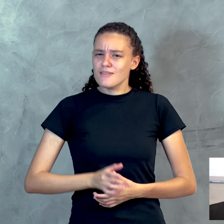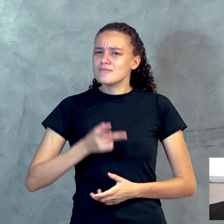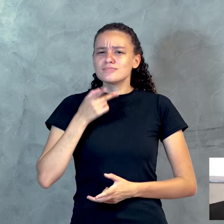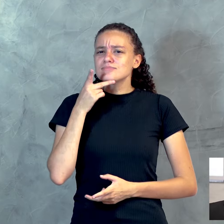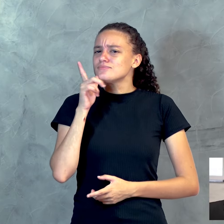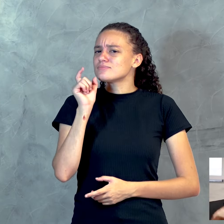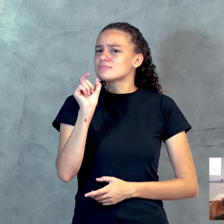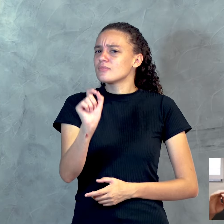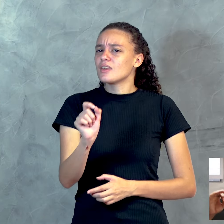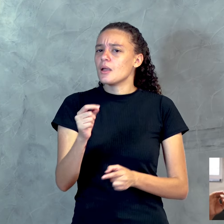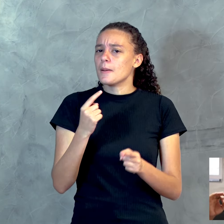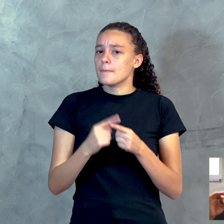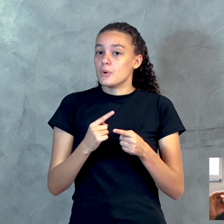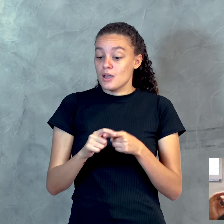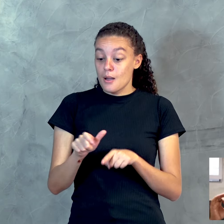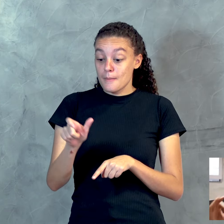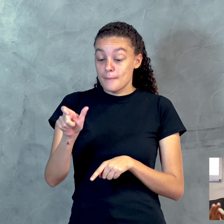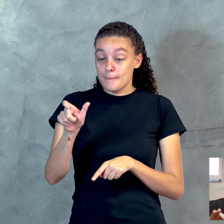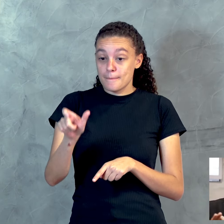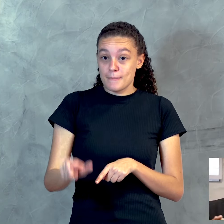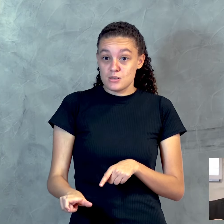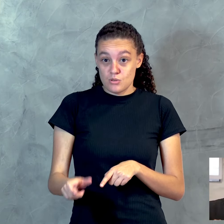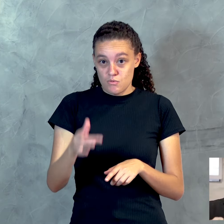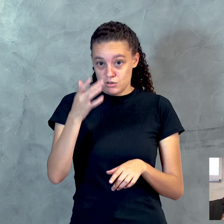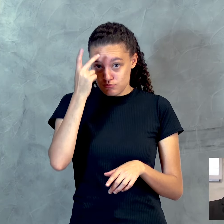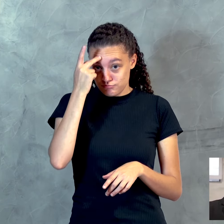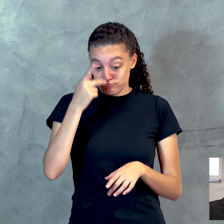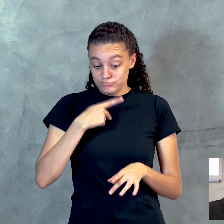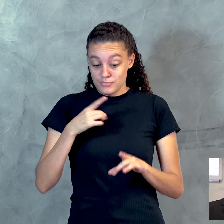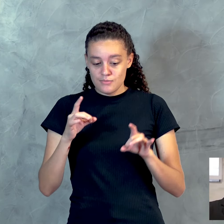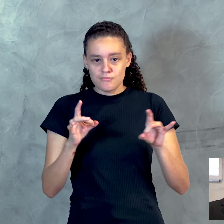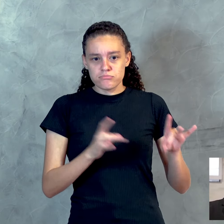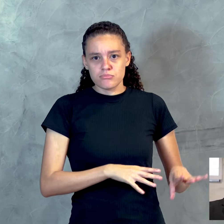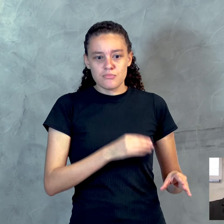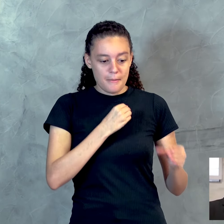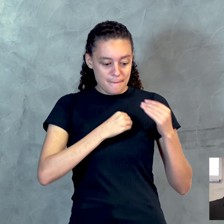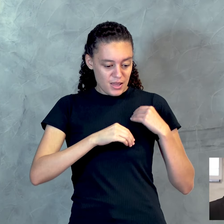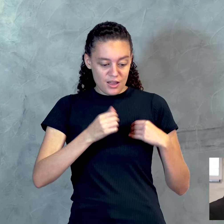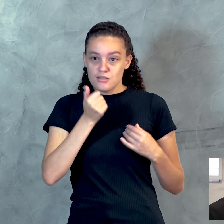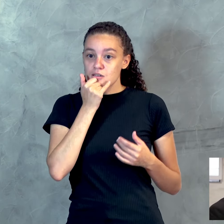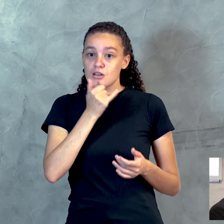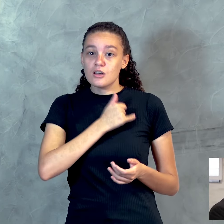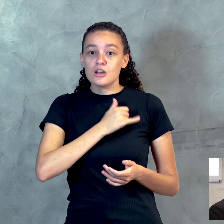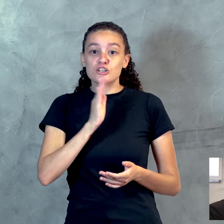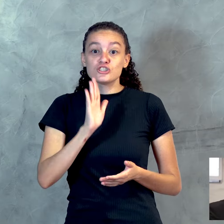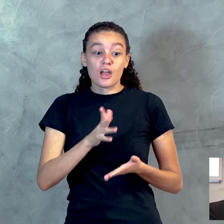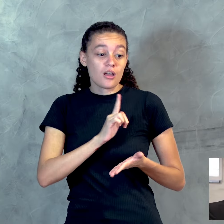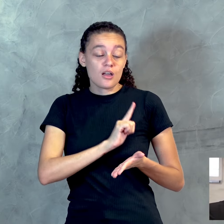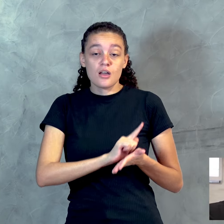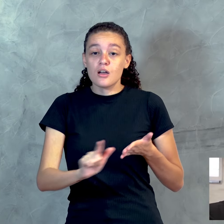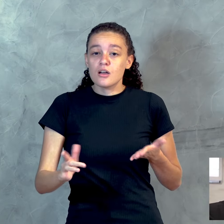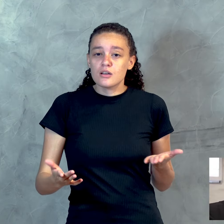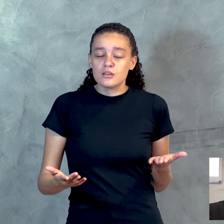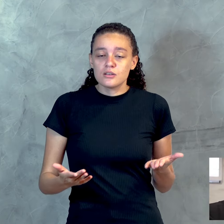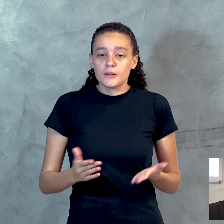diz, porque aquele que está morto está justificado do pecado. O batismo